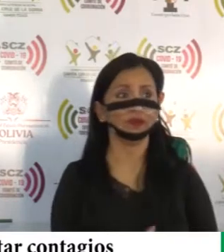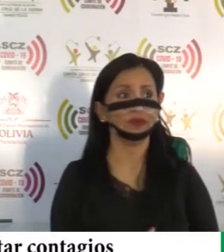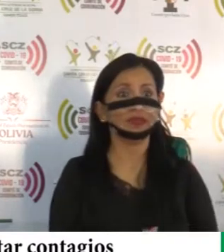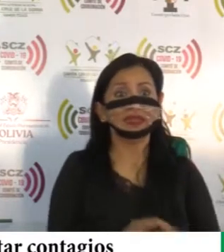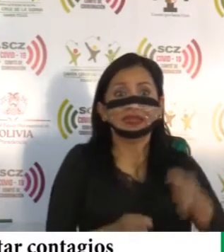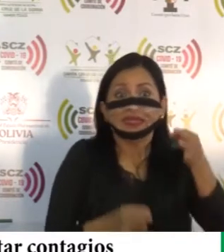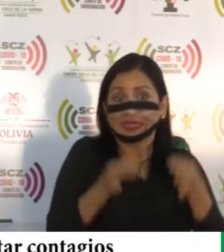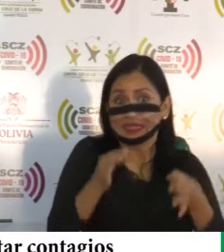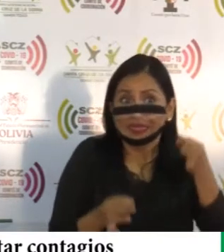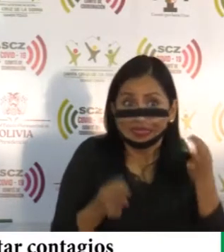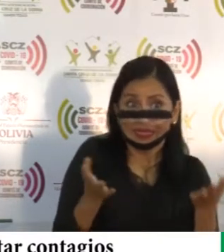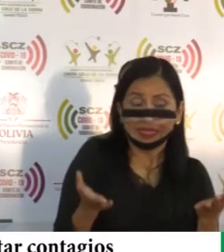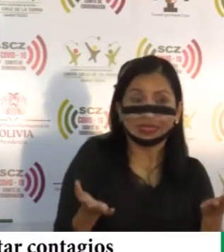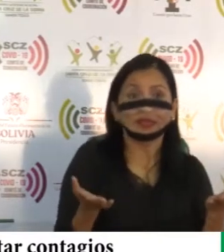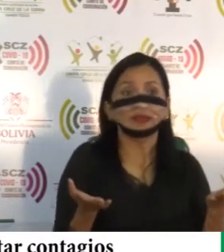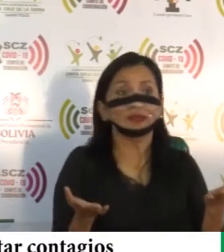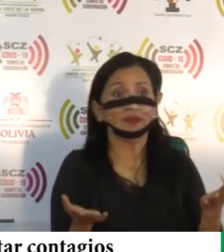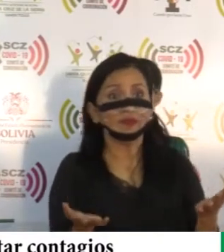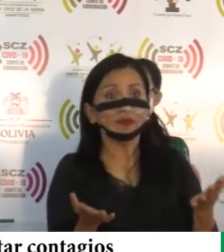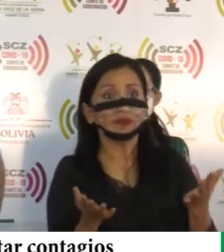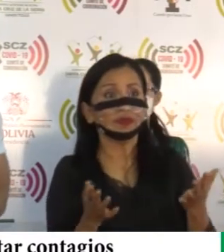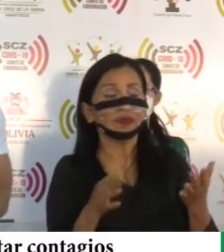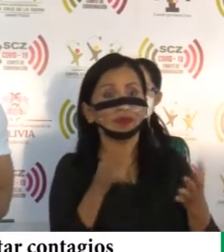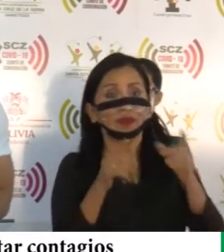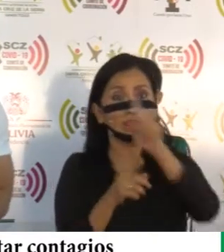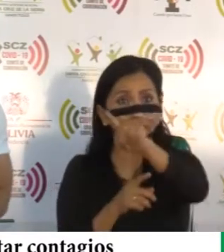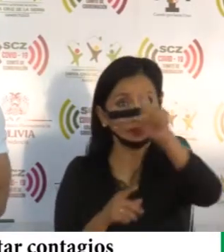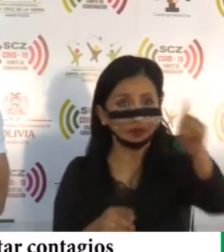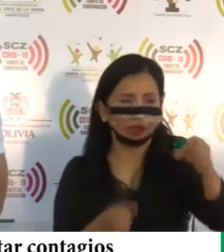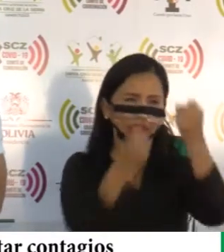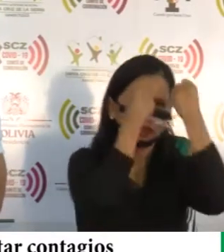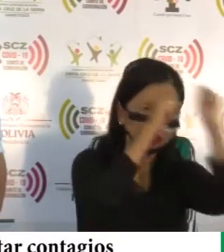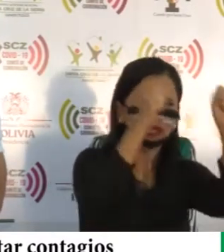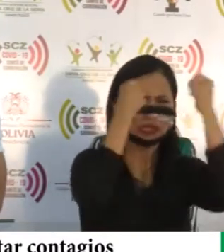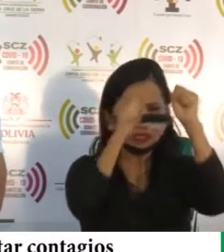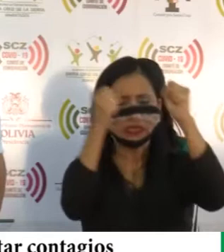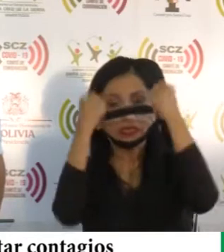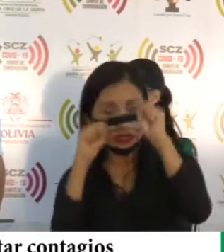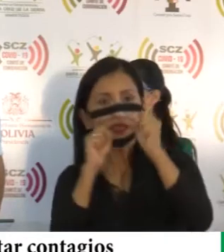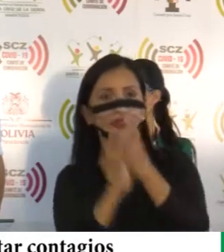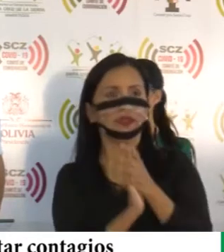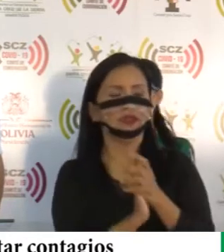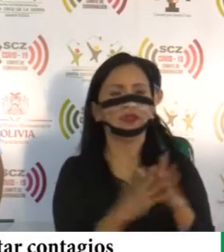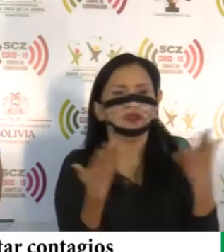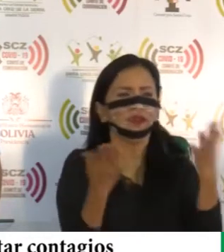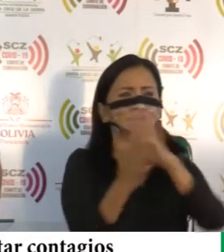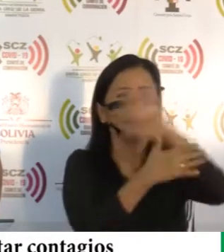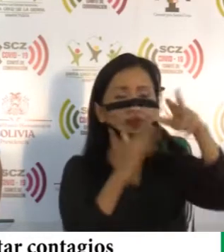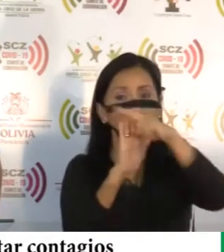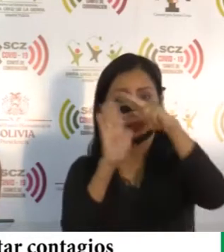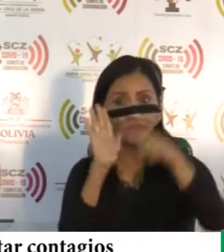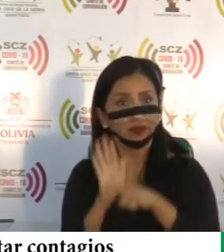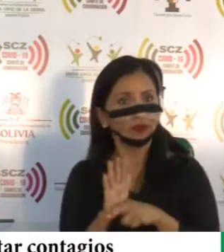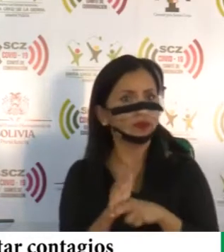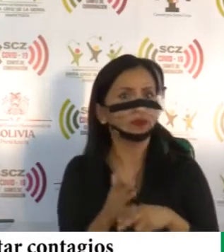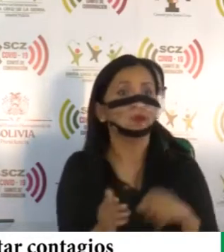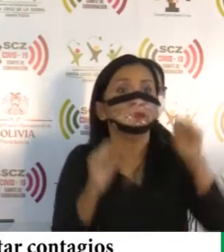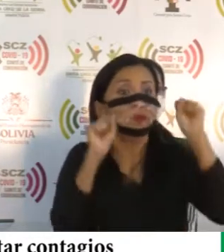rompimiento de las normas de la cuarentena ordenada nos pueden exponer